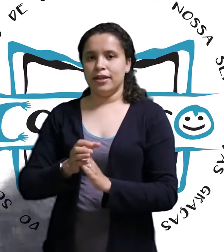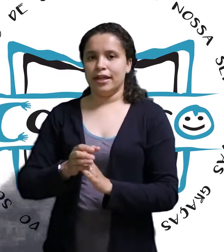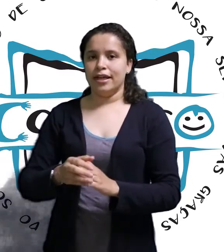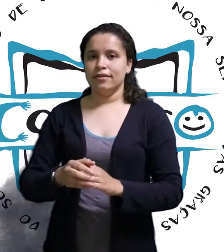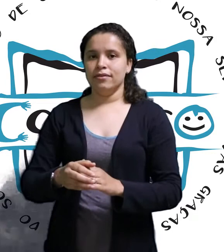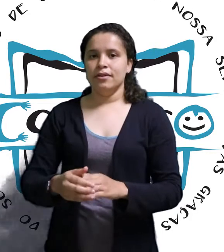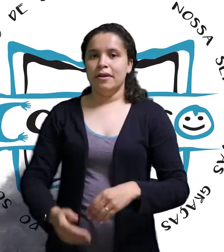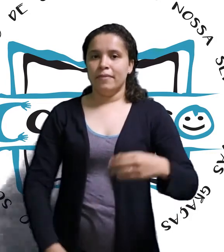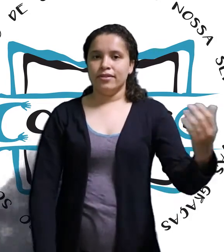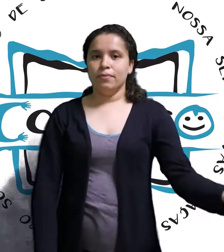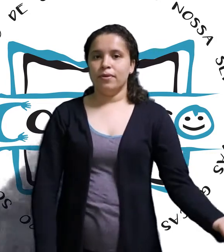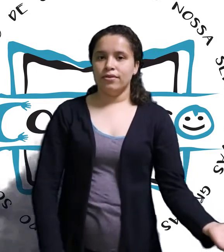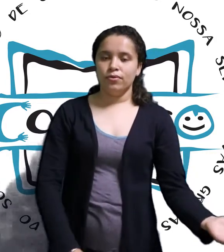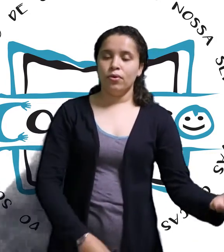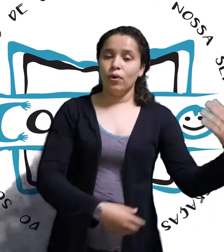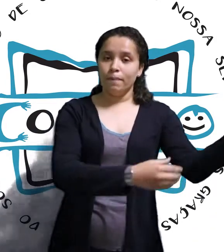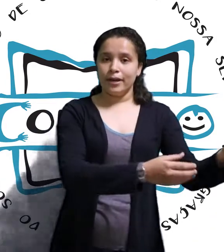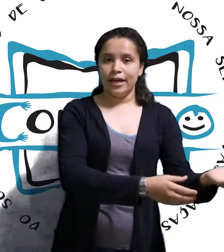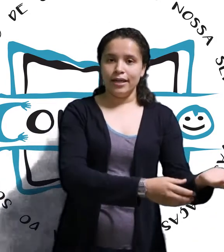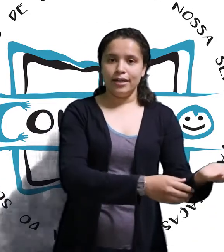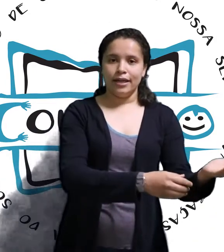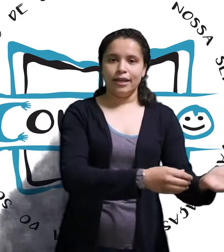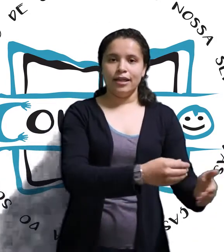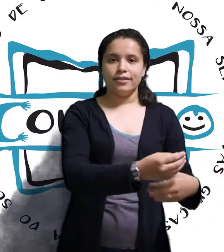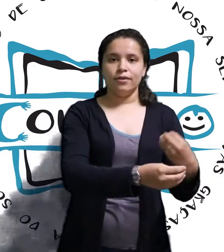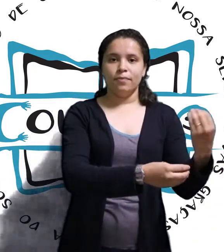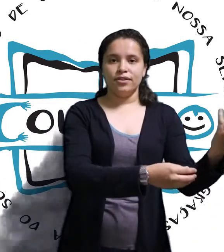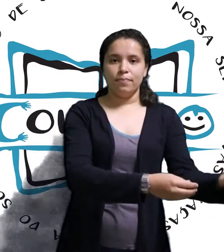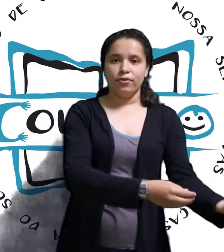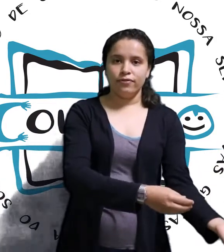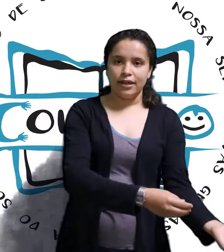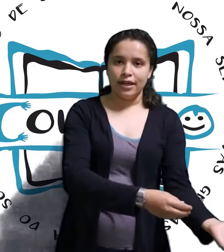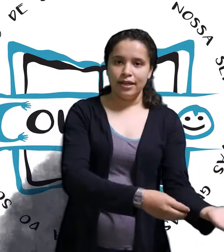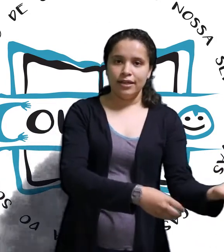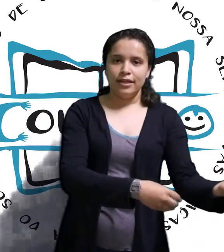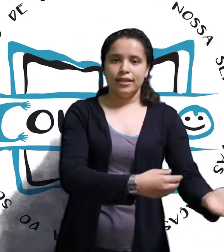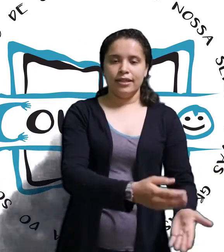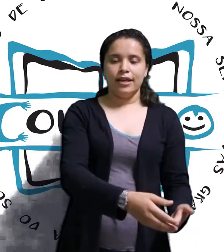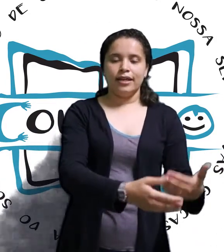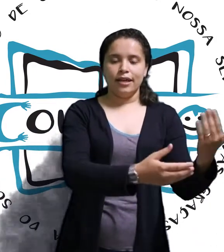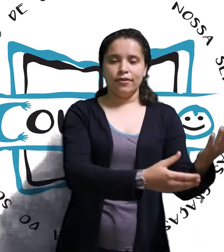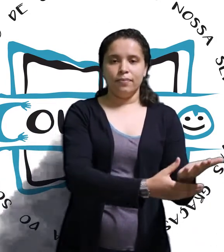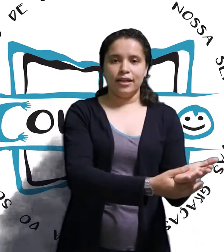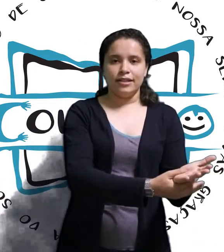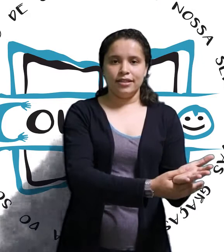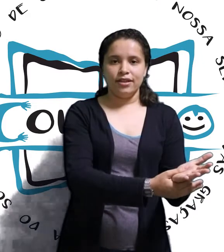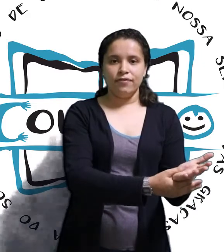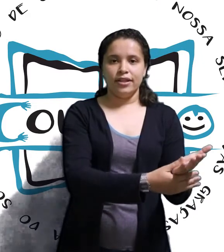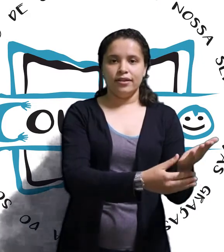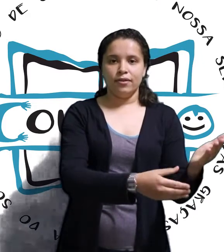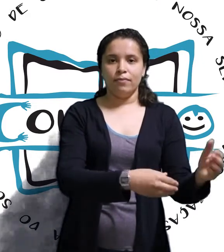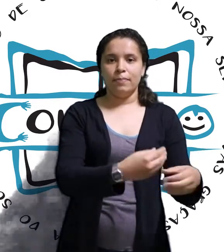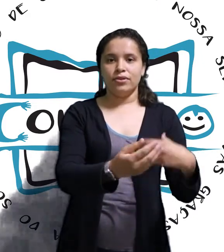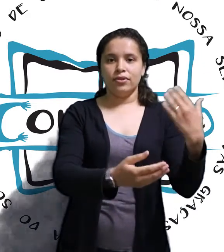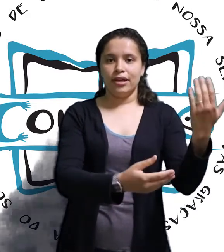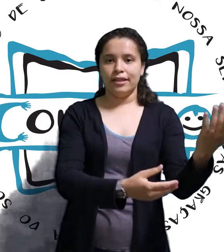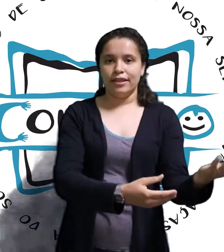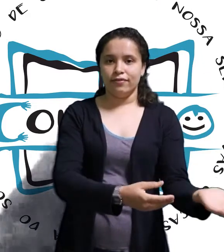mercado, mas eu não posso comprar aquela lista. Eu não posso aprovar que aquela compra ela seja feita. Então, uma pessoa, ela tem que